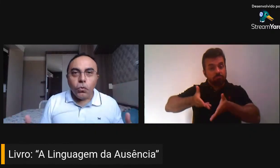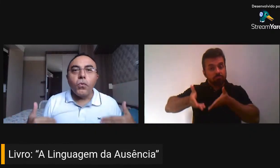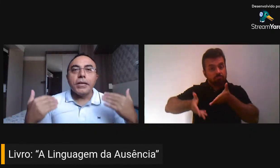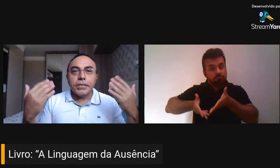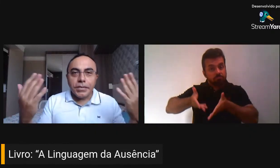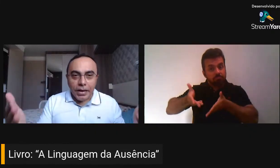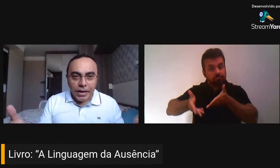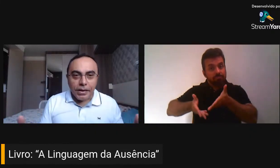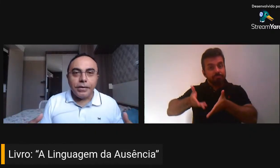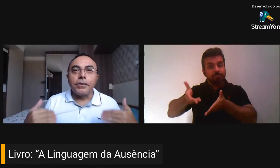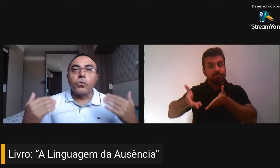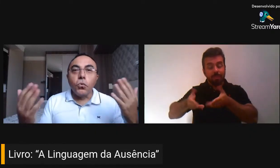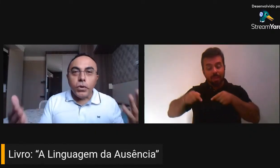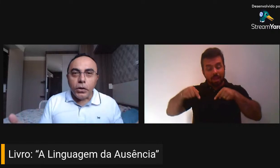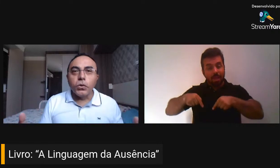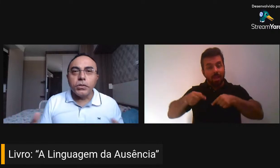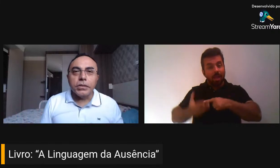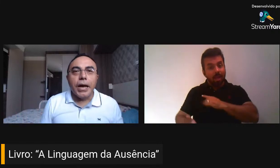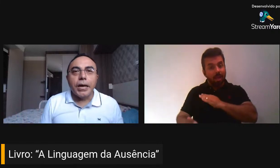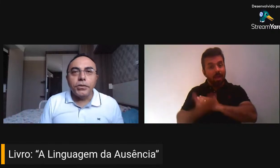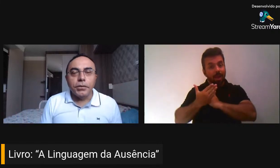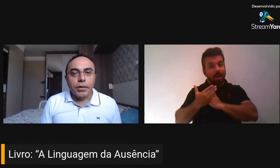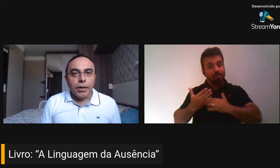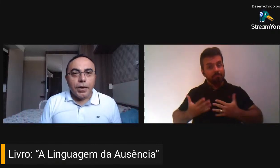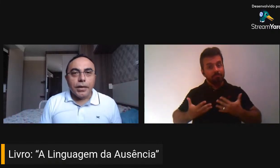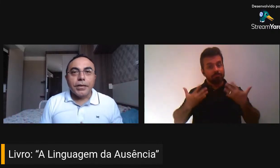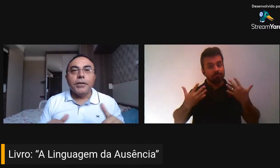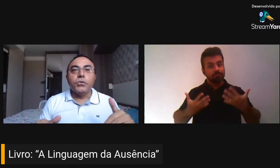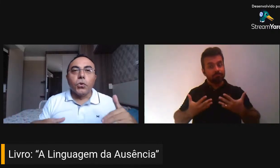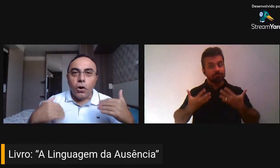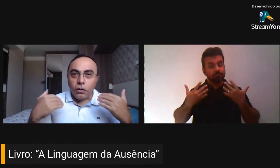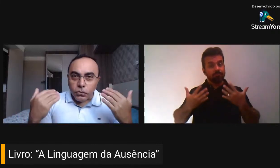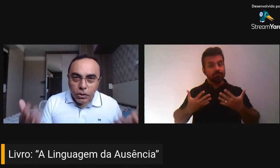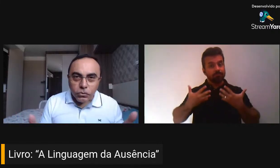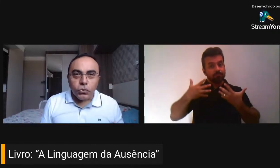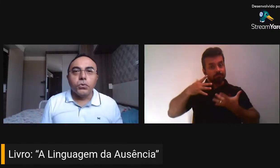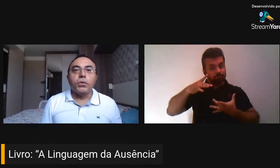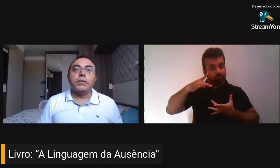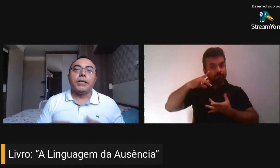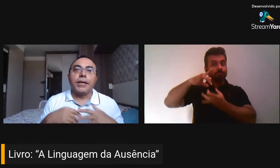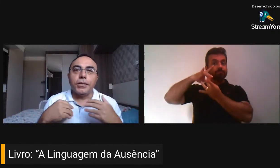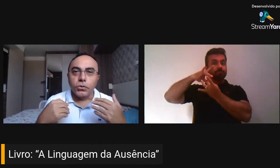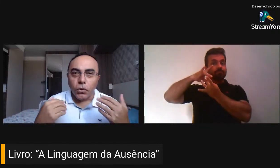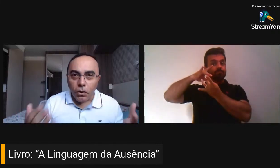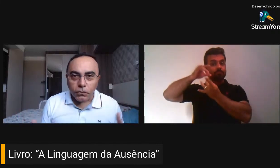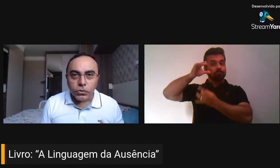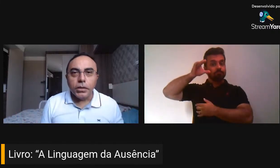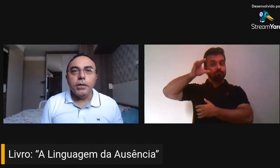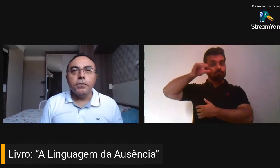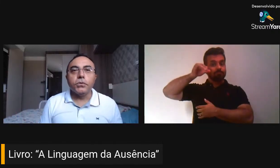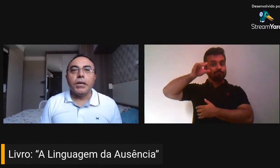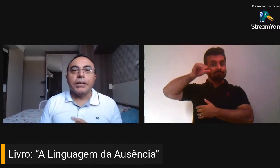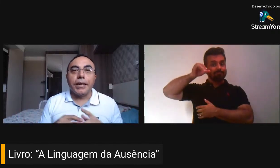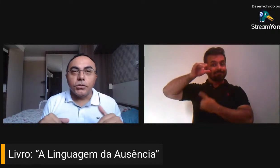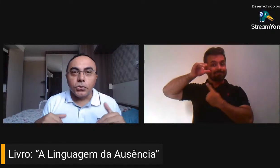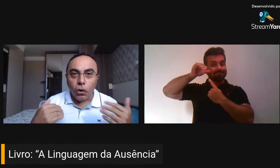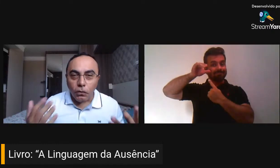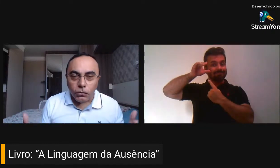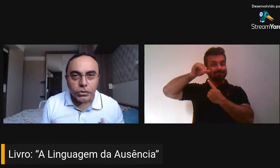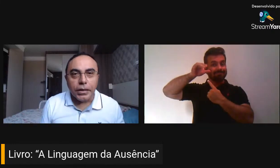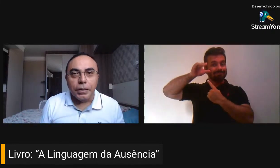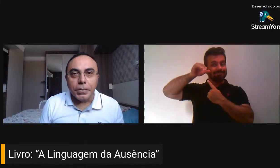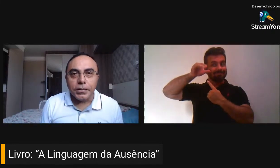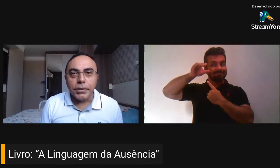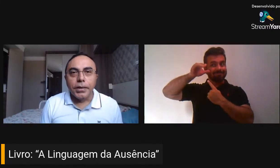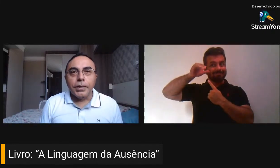com essa curiosidade atrás de novos autores, atrás de novos livros, atrás de